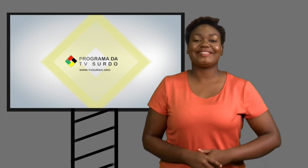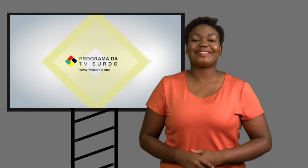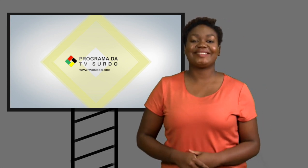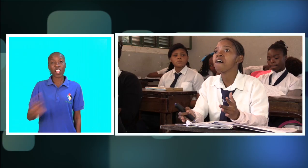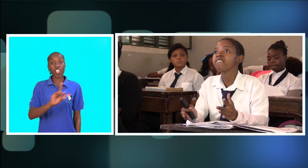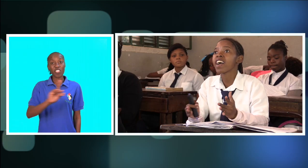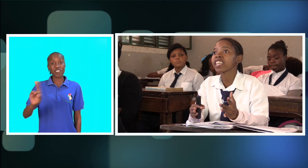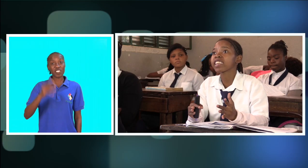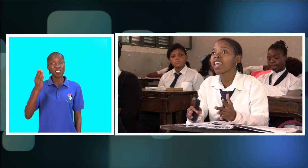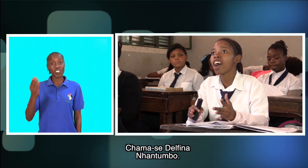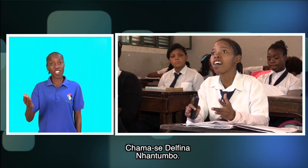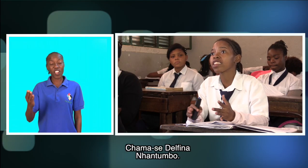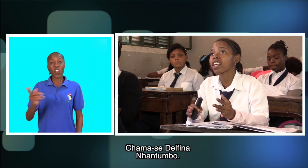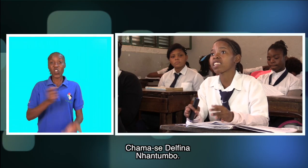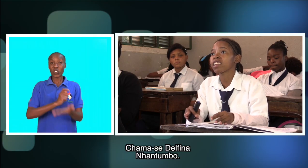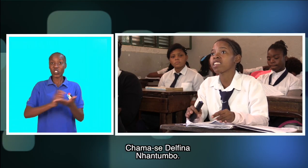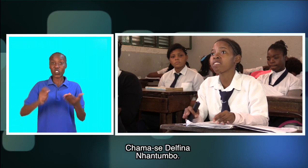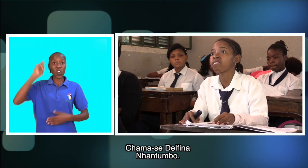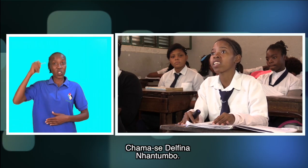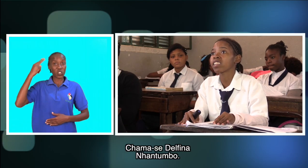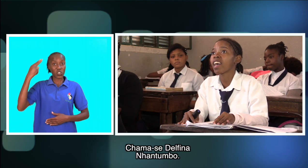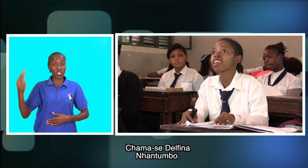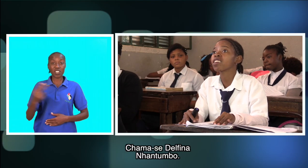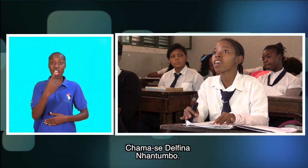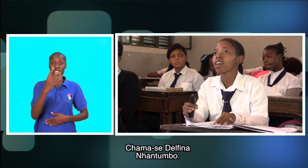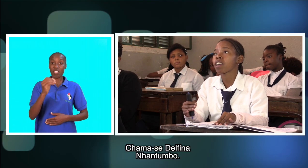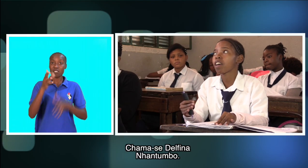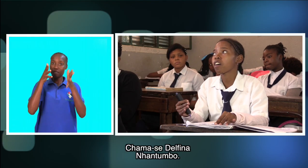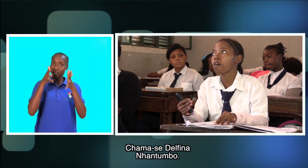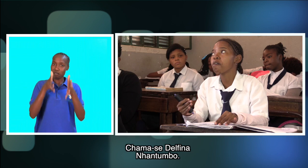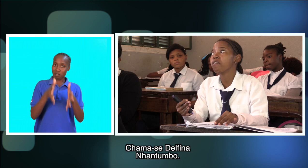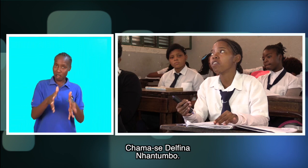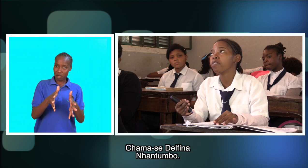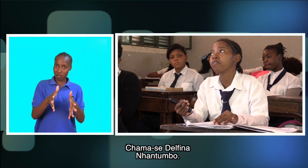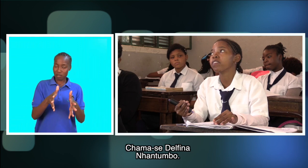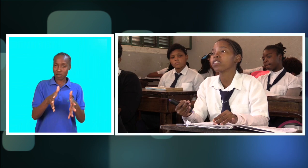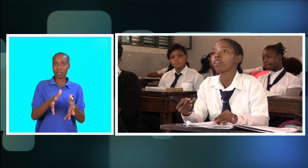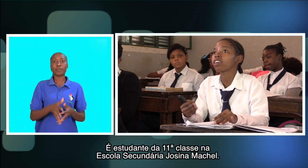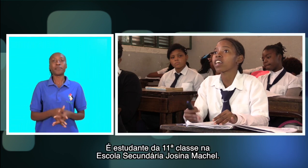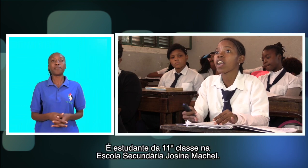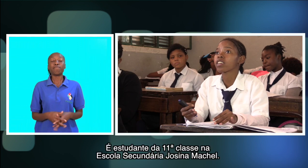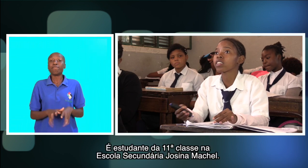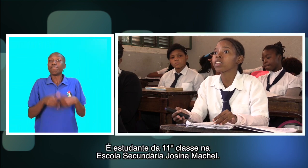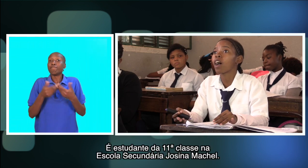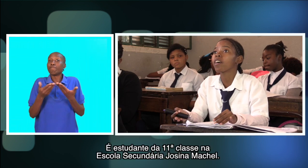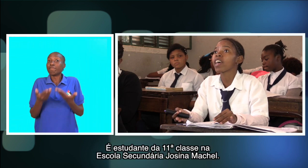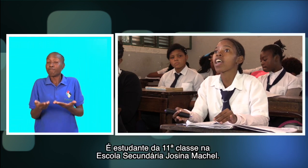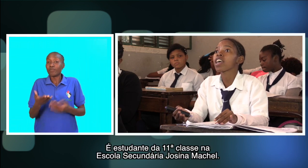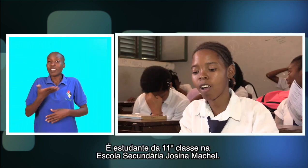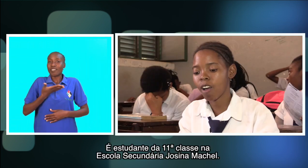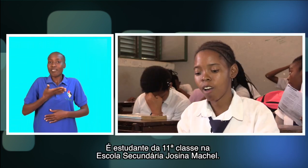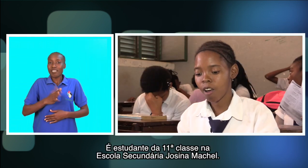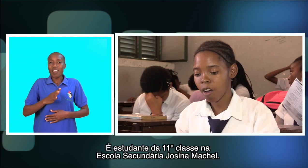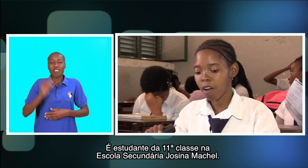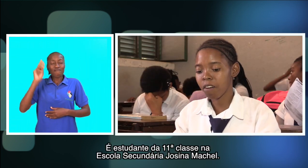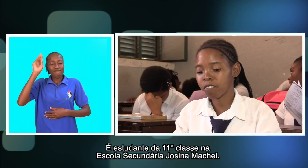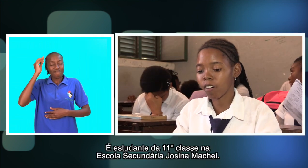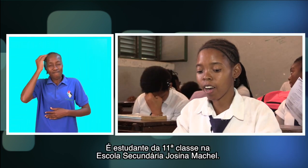Chama-se Delfina Nyantumbo, estudante da 11ª classe na escola secundária